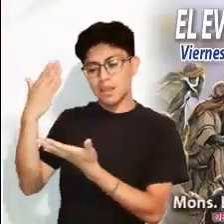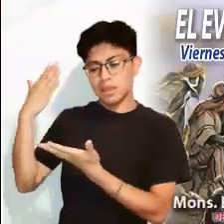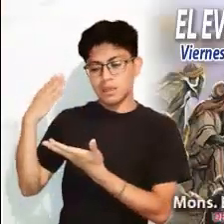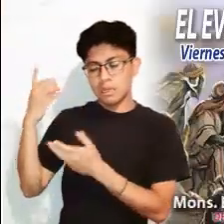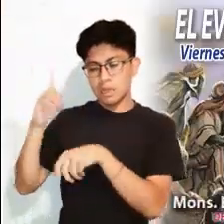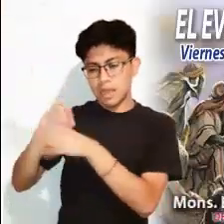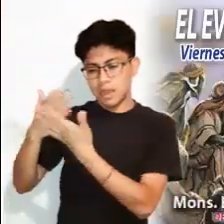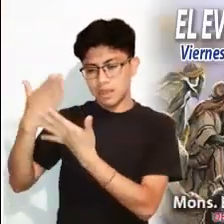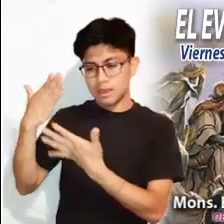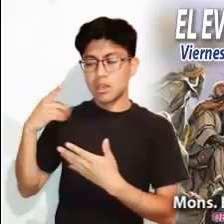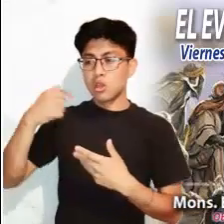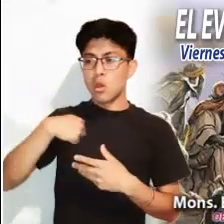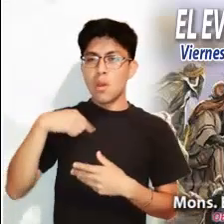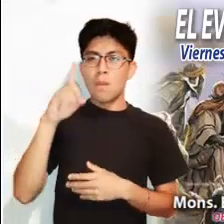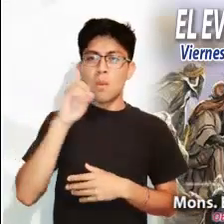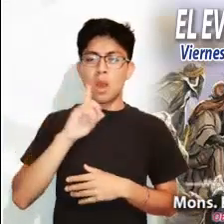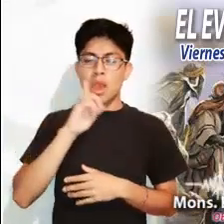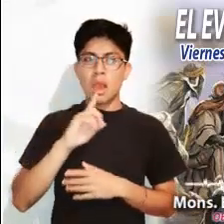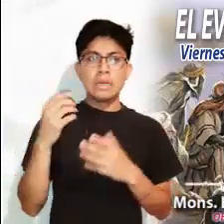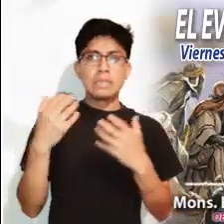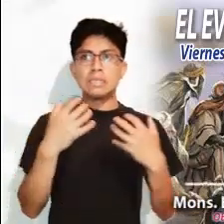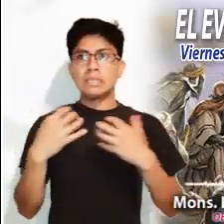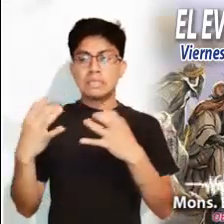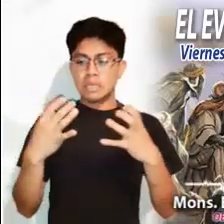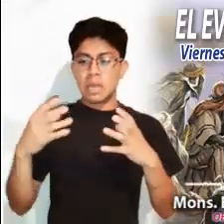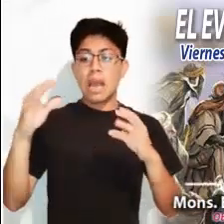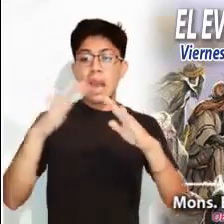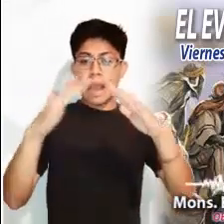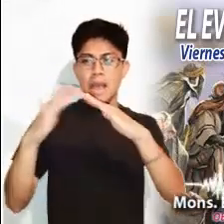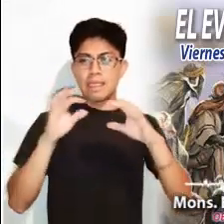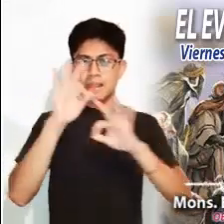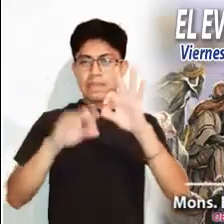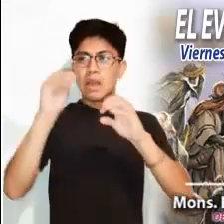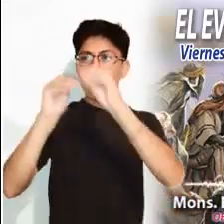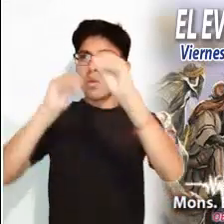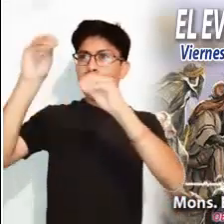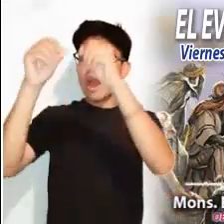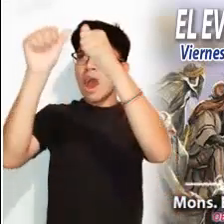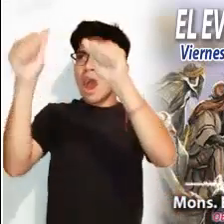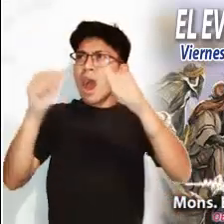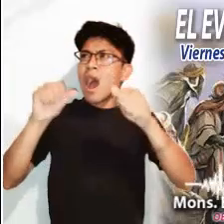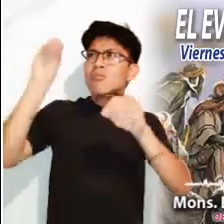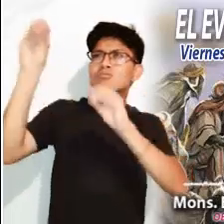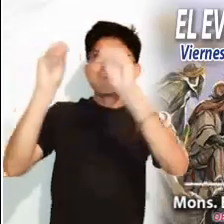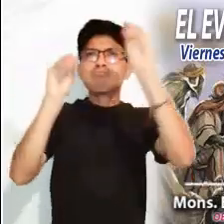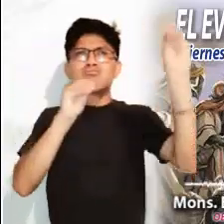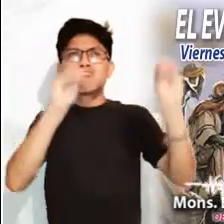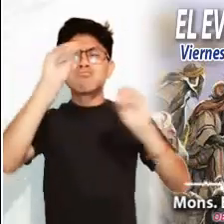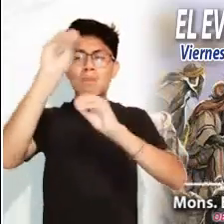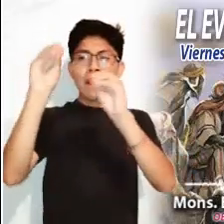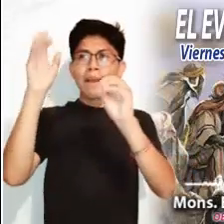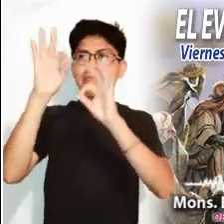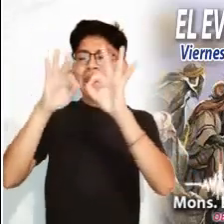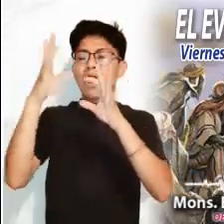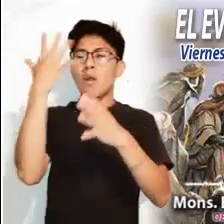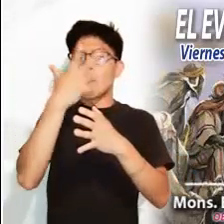atribulada. Se había esforzado por hacer unos pequeños pero vistosos arreglos a la casa para que